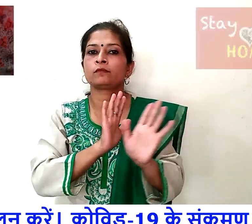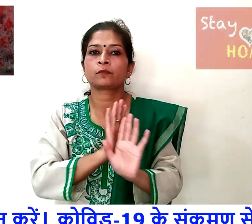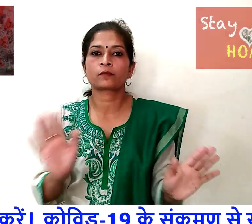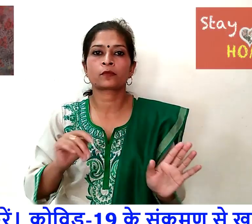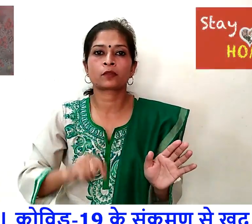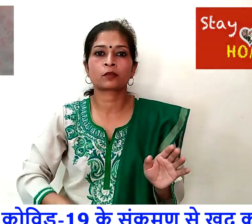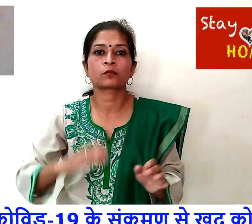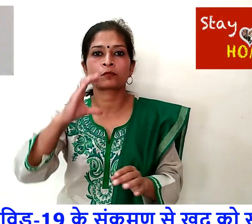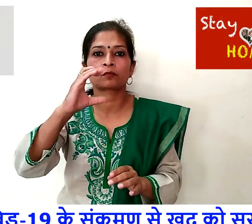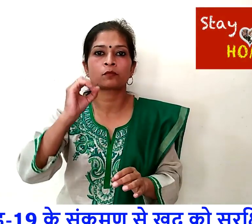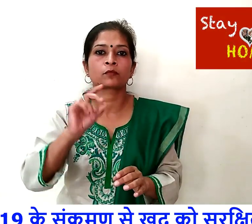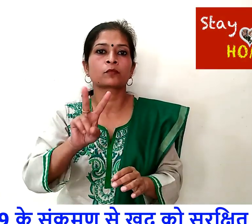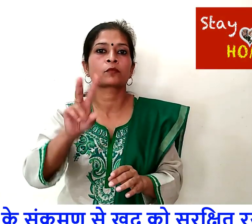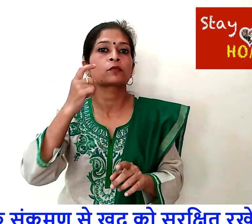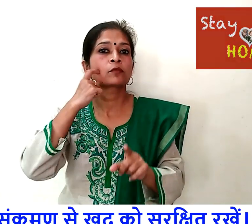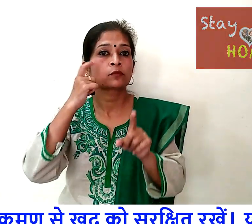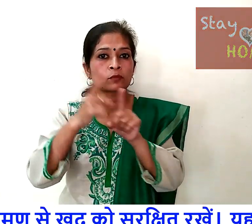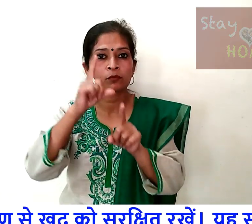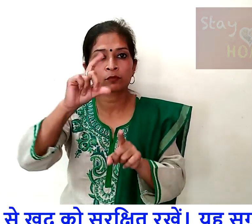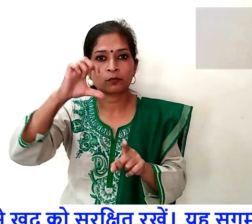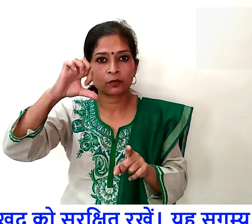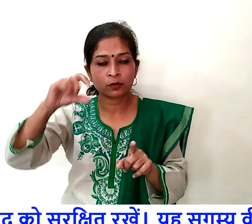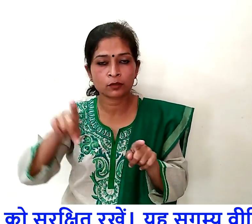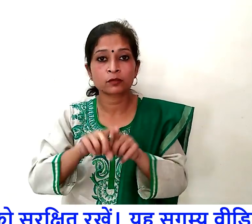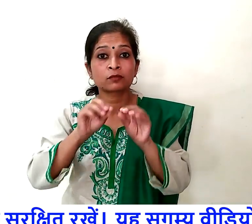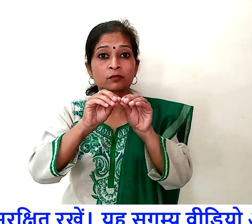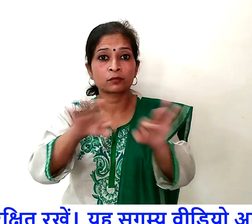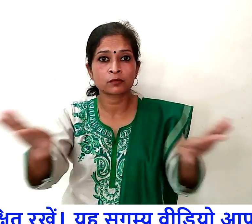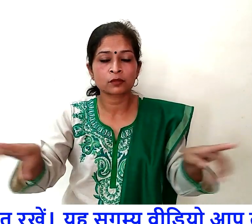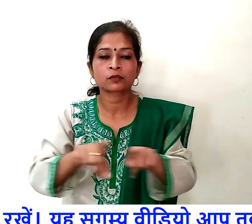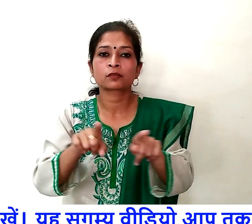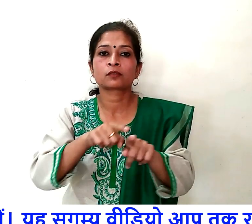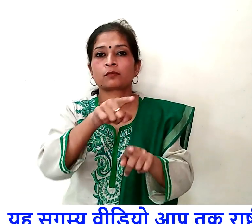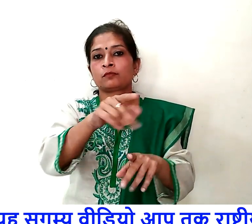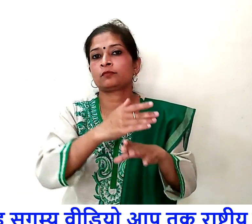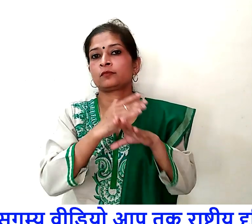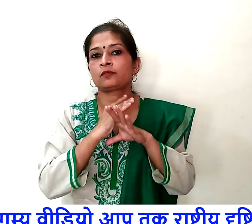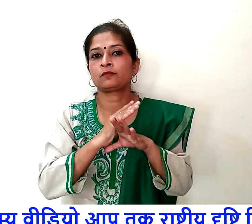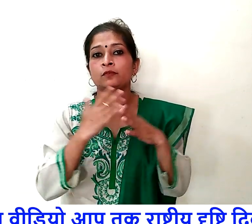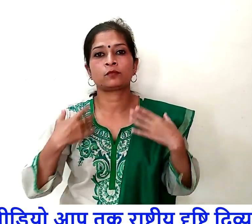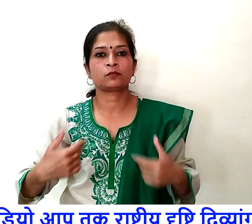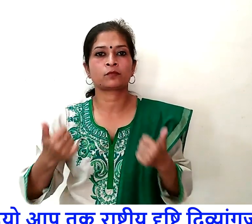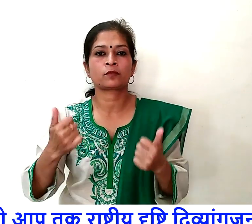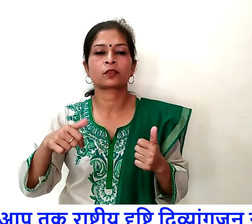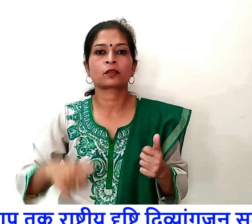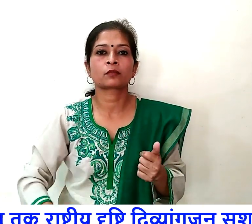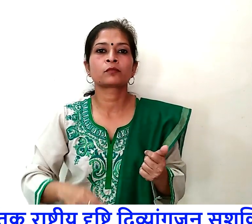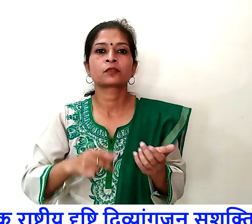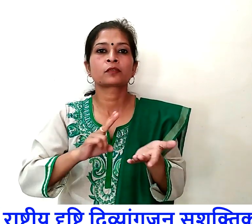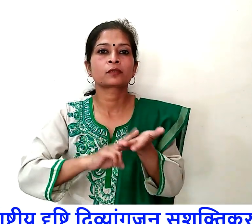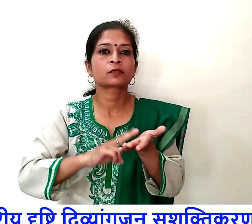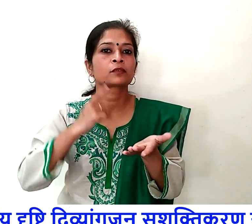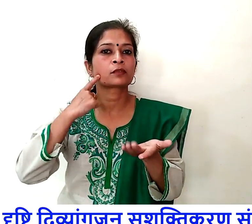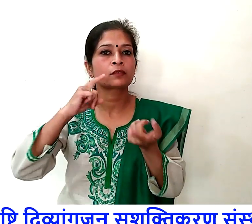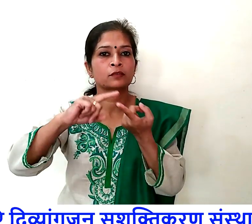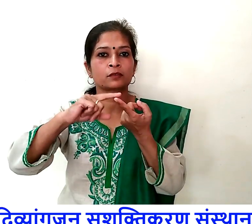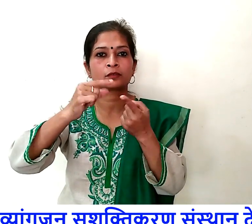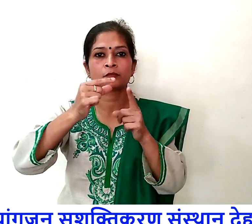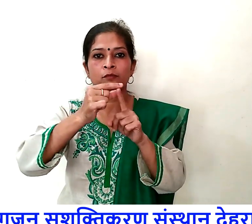संक्रमर से खुद को सुरक्षित रखें ये सुगम्य विडियो आप तक राश्ट्रिय द्रिष्टी दिव्यांग जन सशक्ती करण संस्थान